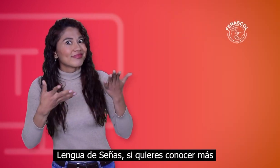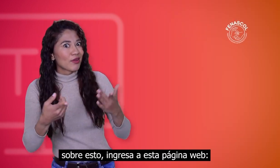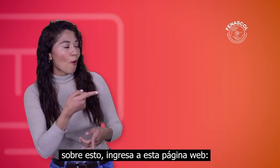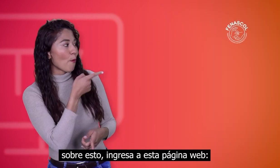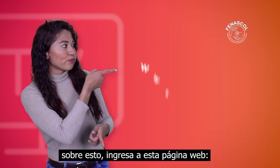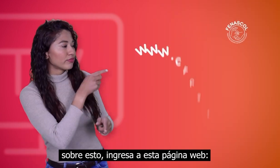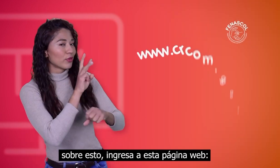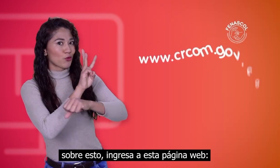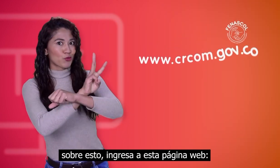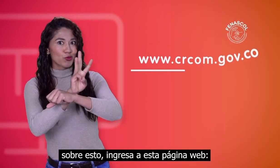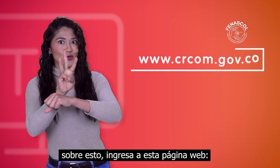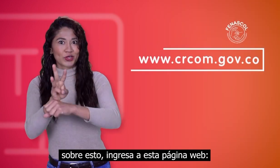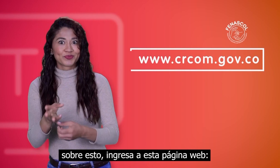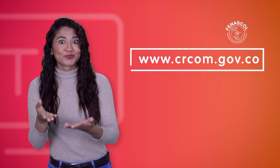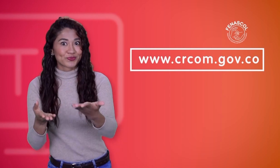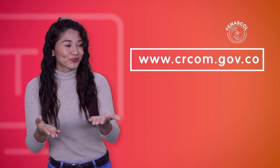sobre esto, ingresa a esta página web.